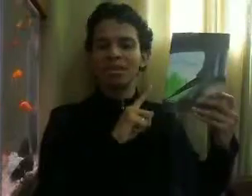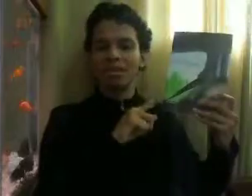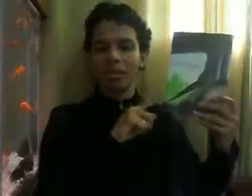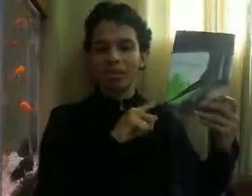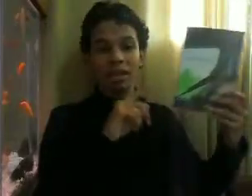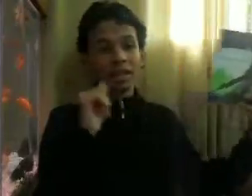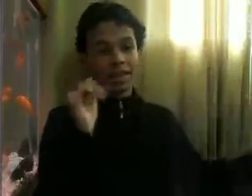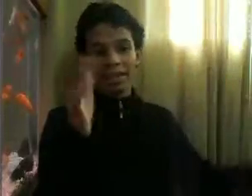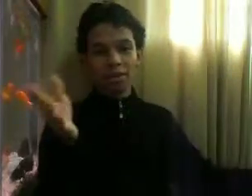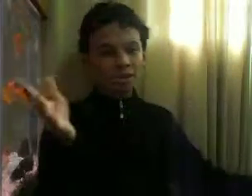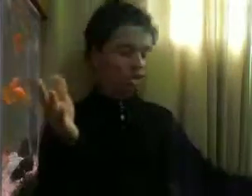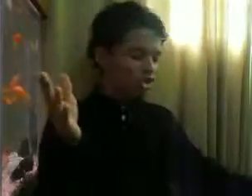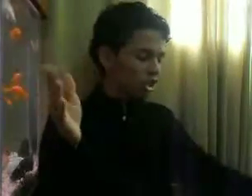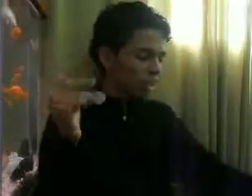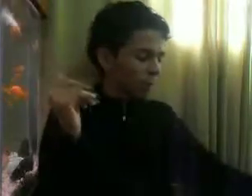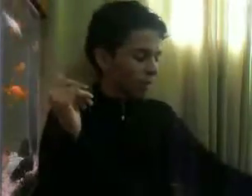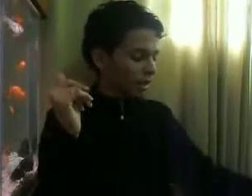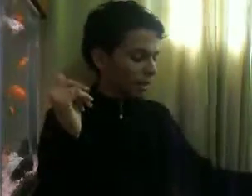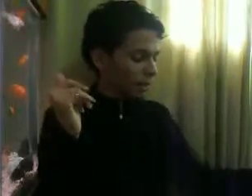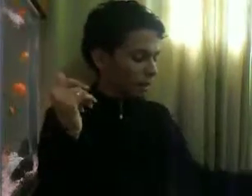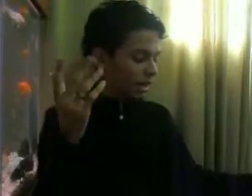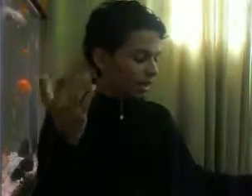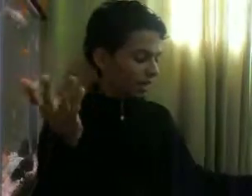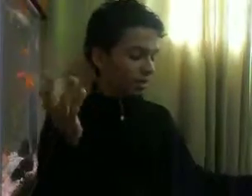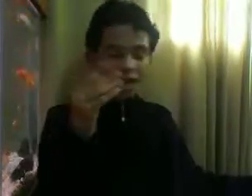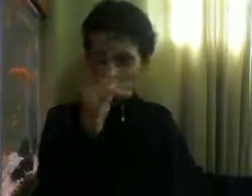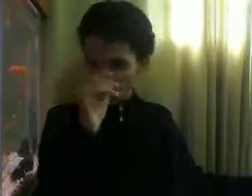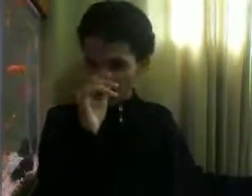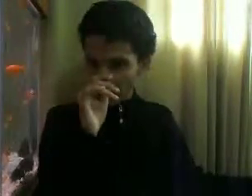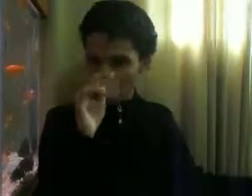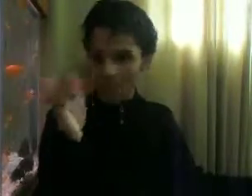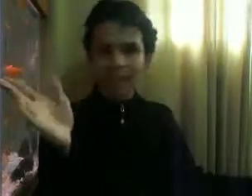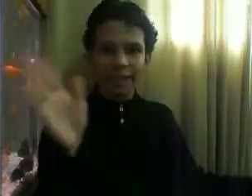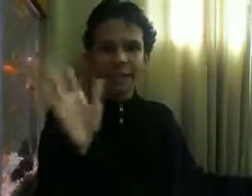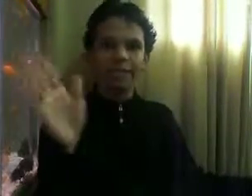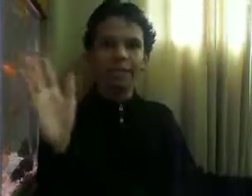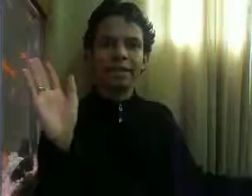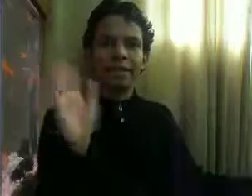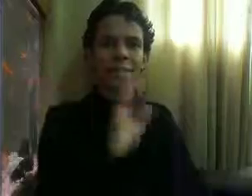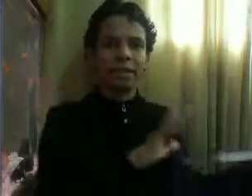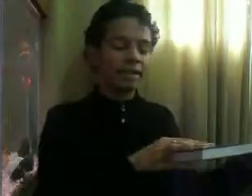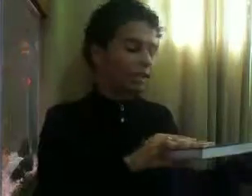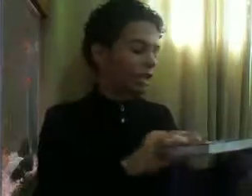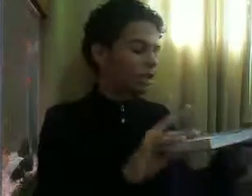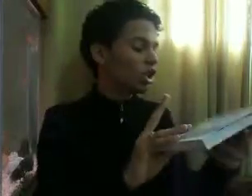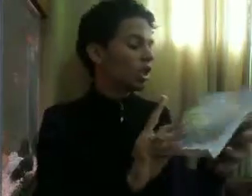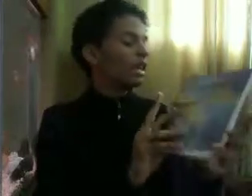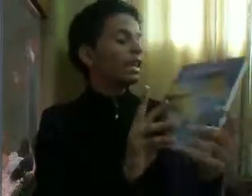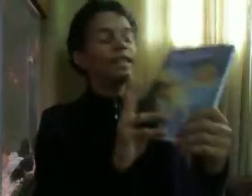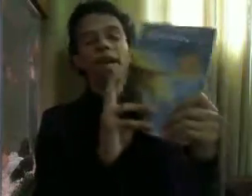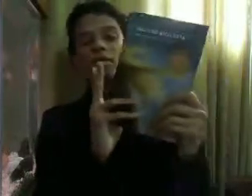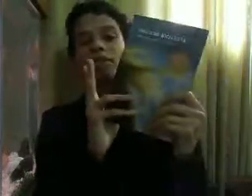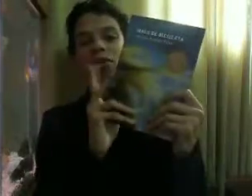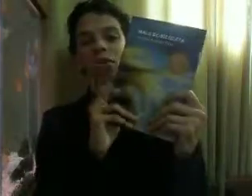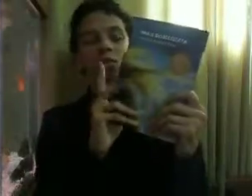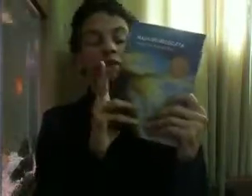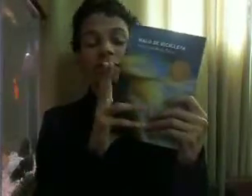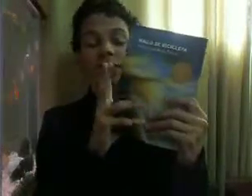Anovelha Eu ainda não assisti, mas eu acho que deve estar aí pela internet E tem um vídeo, um livro,